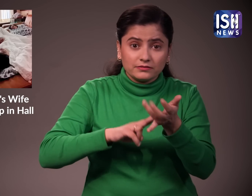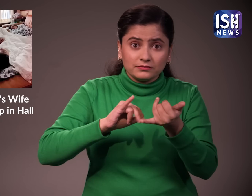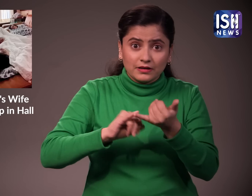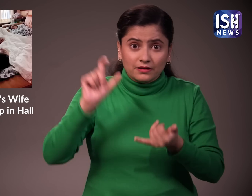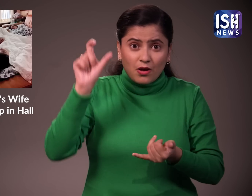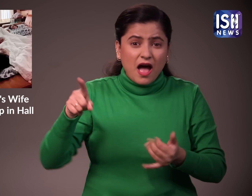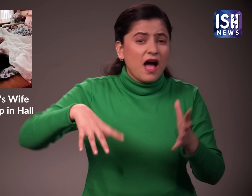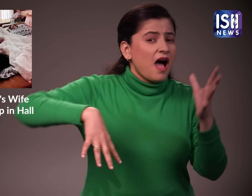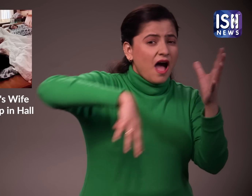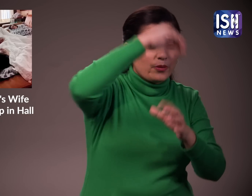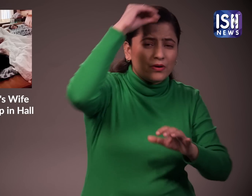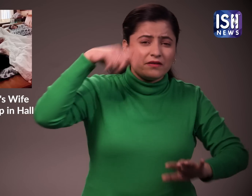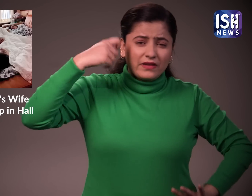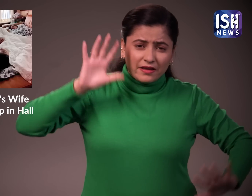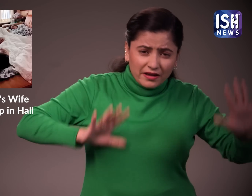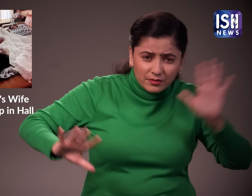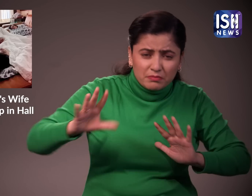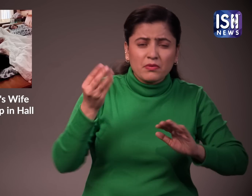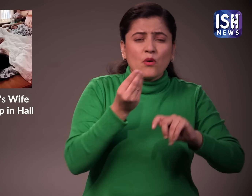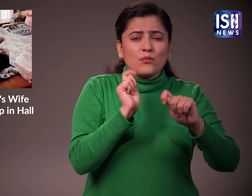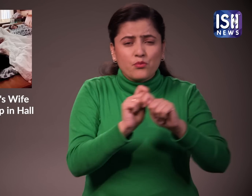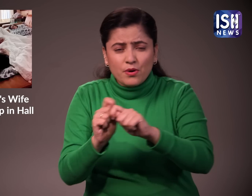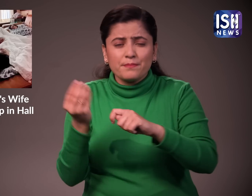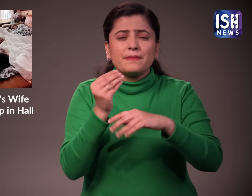मौजूद्गी में जरा सा भी गलत निर्मान हो जाता